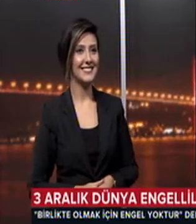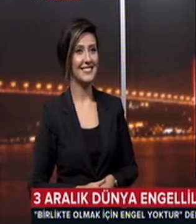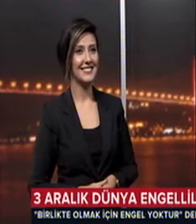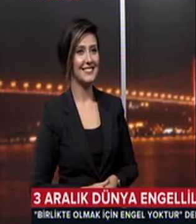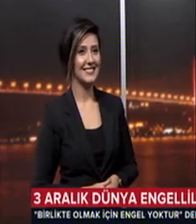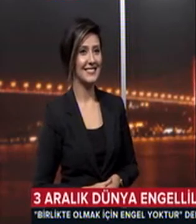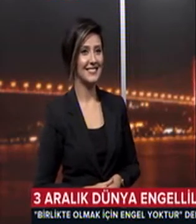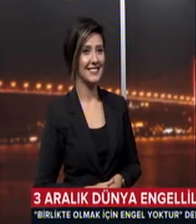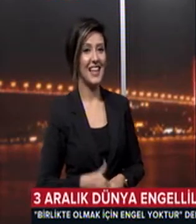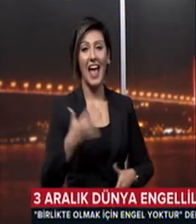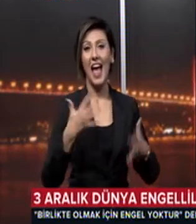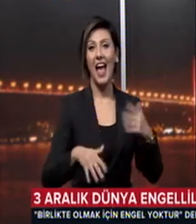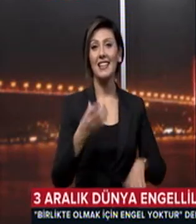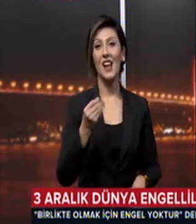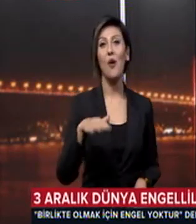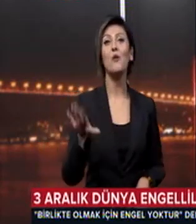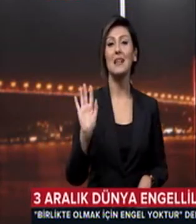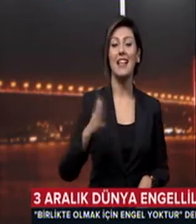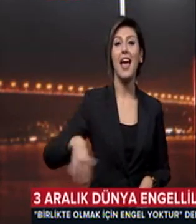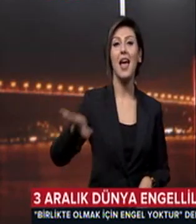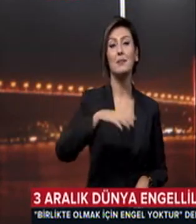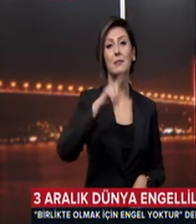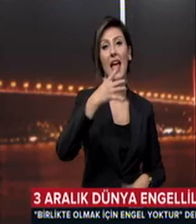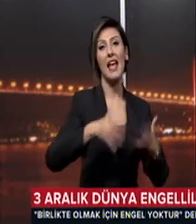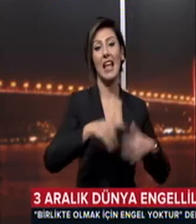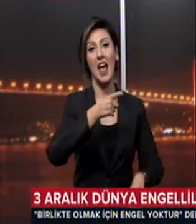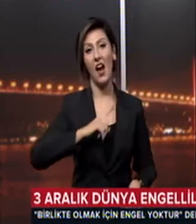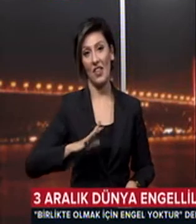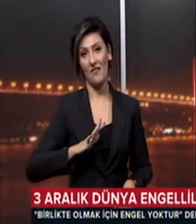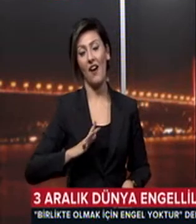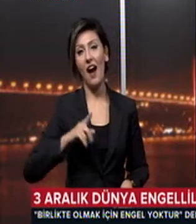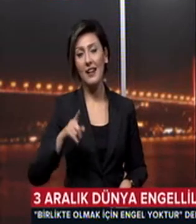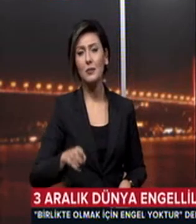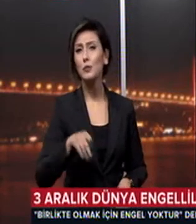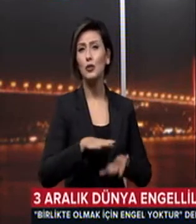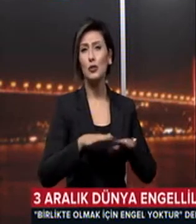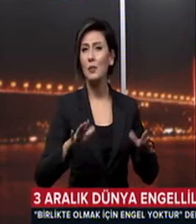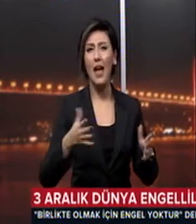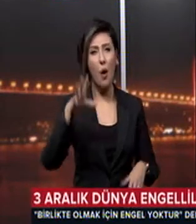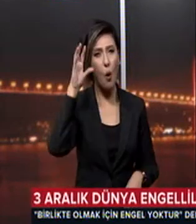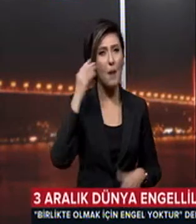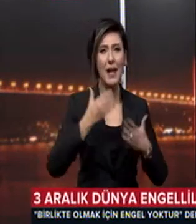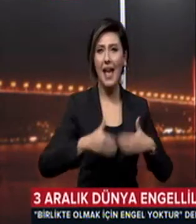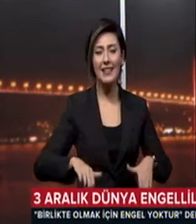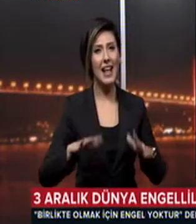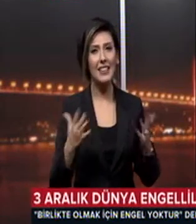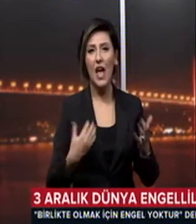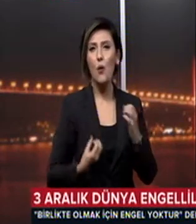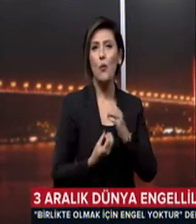Engelli olmasak da hepimiz birer engelli adayız Ancak bu durum ne öğrenmeye engel ne de üretmeye İşte bu